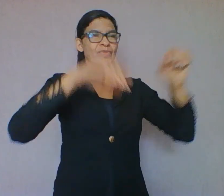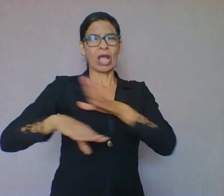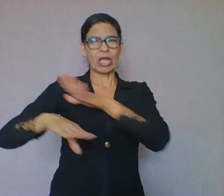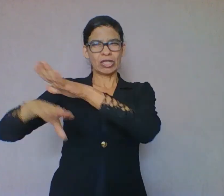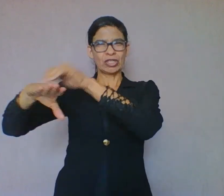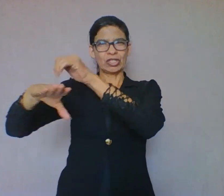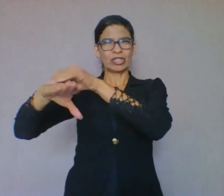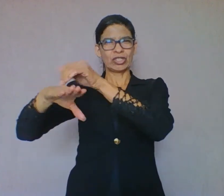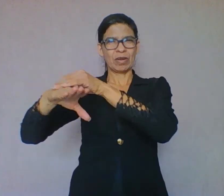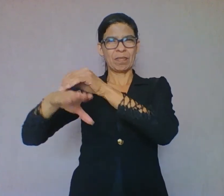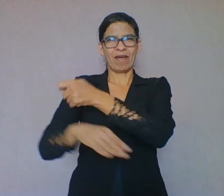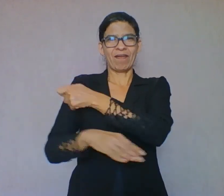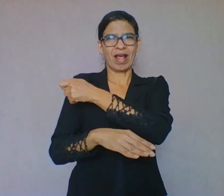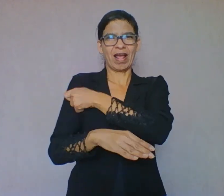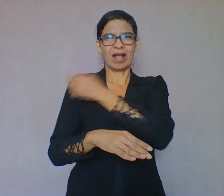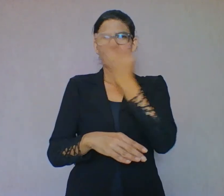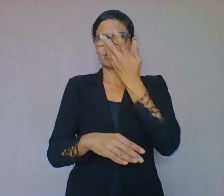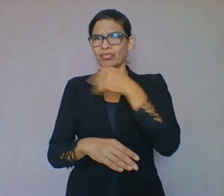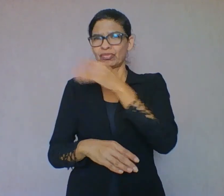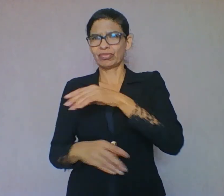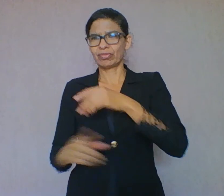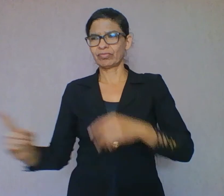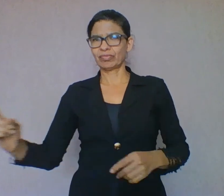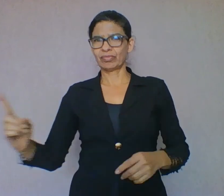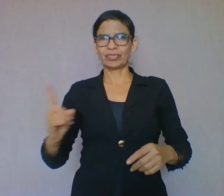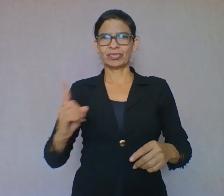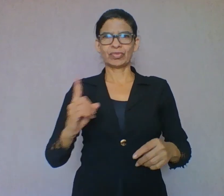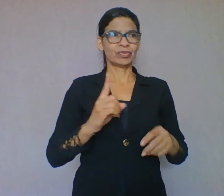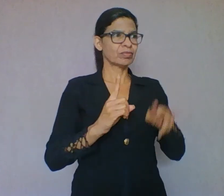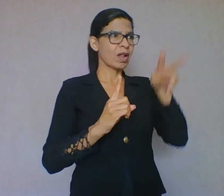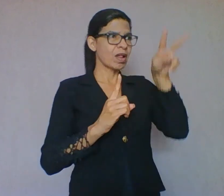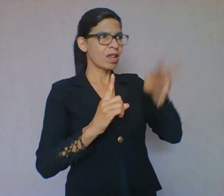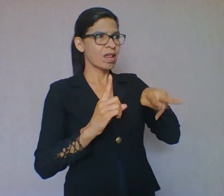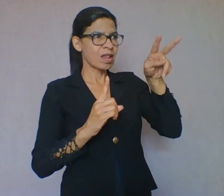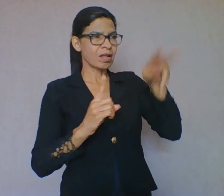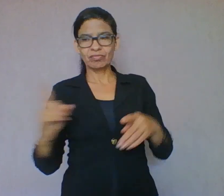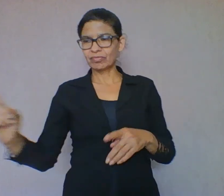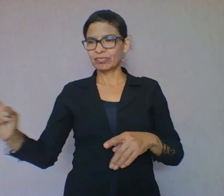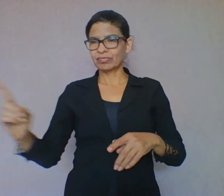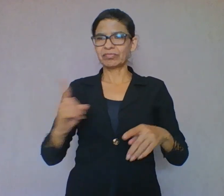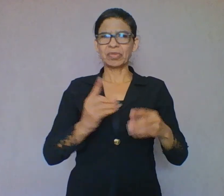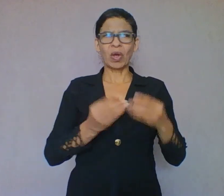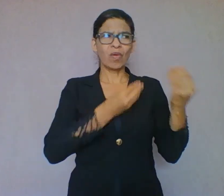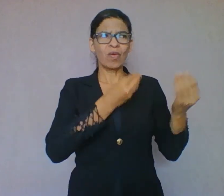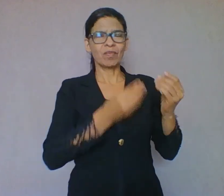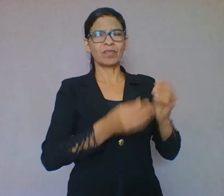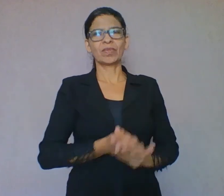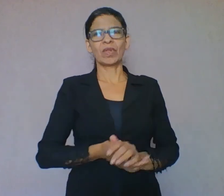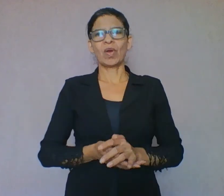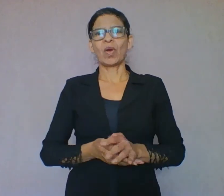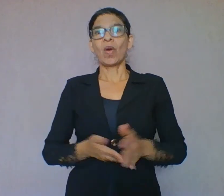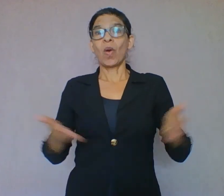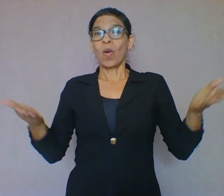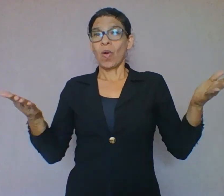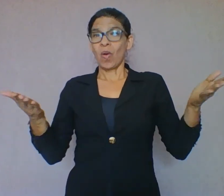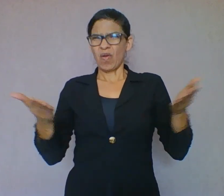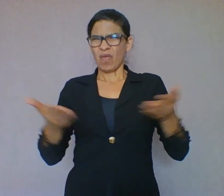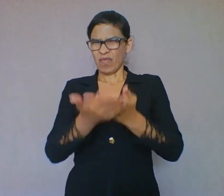texto inteiro. E o processo de vocês, como foi? Fácil? Difícil? Hoje, o processo de leitura nas escolas